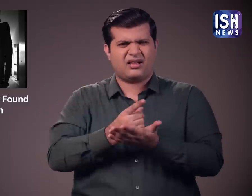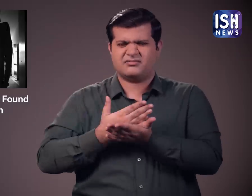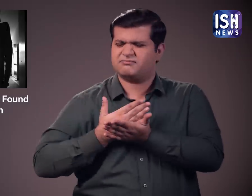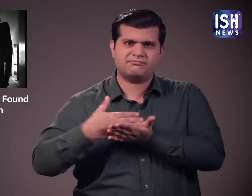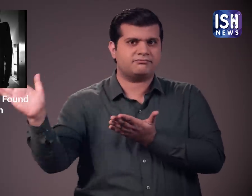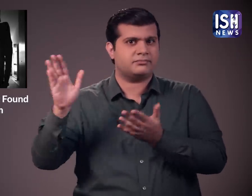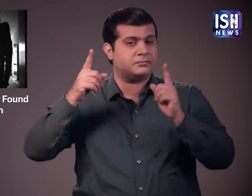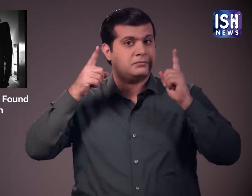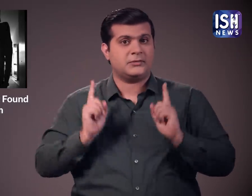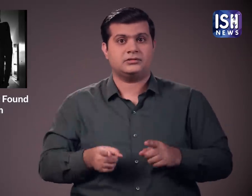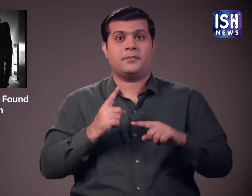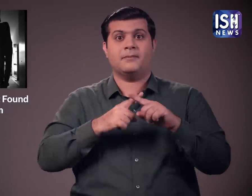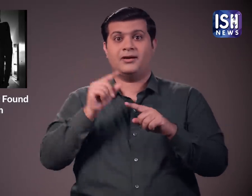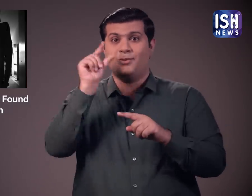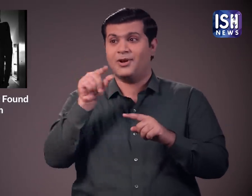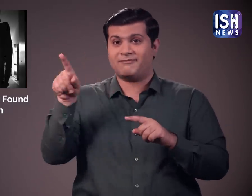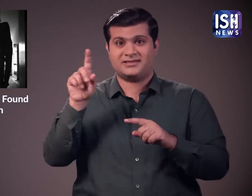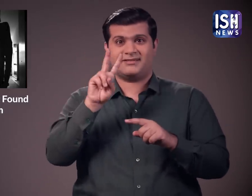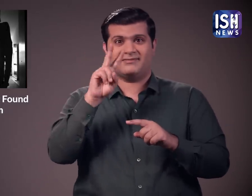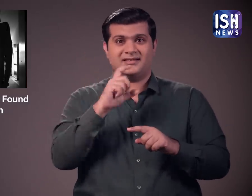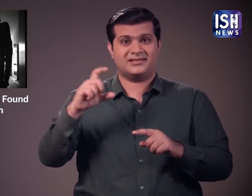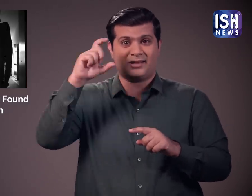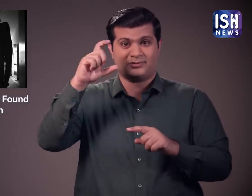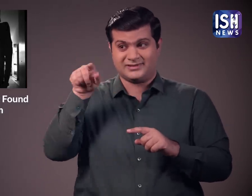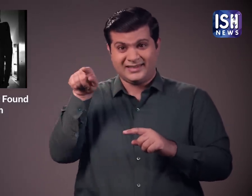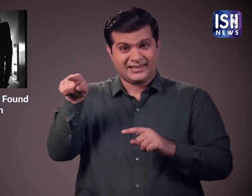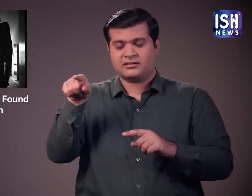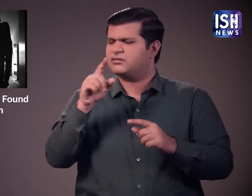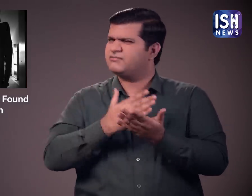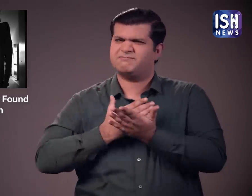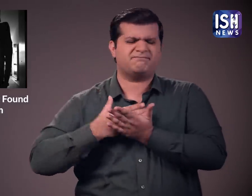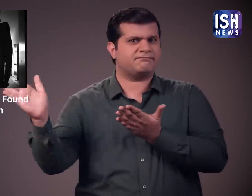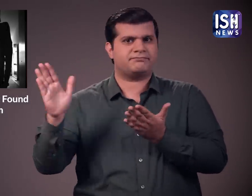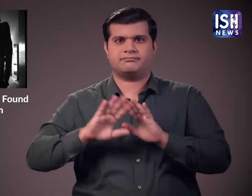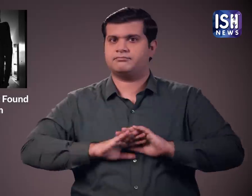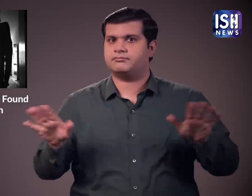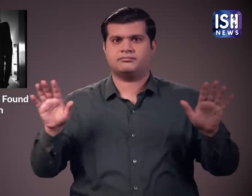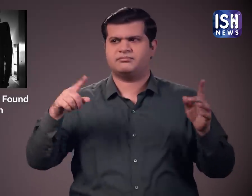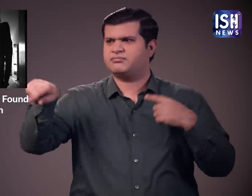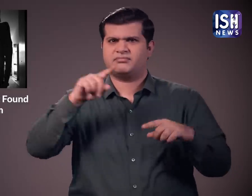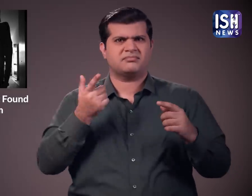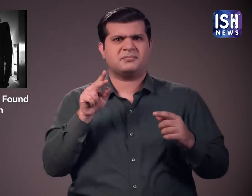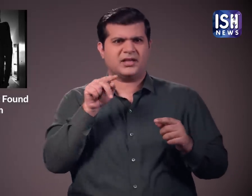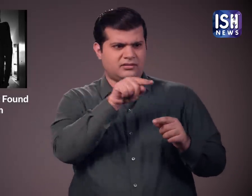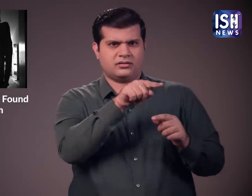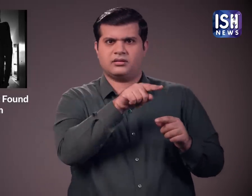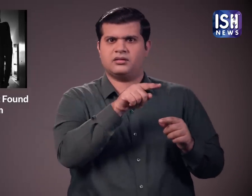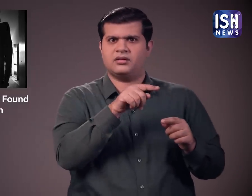विद्या लेके कुल पती जो सभी जिम्मेदार थे उन्हें बर्खास करने की मांग